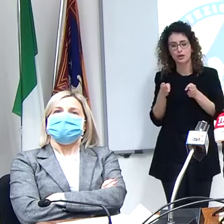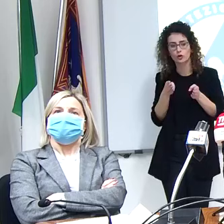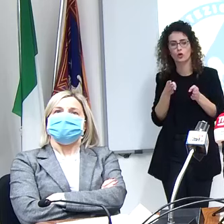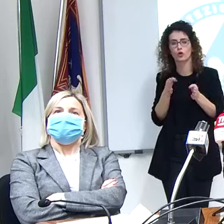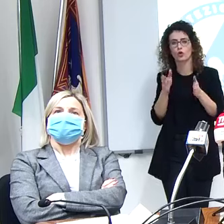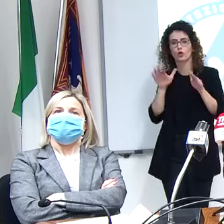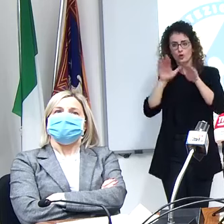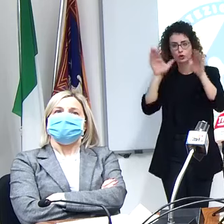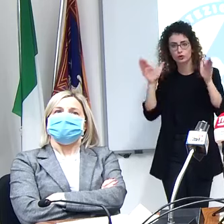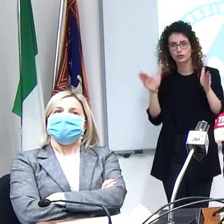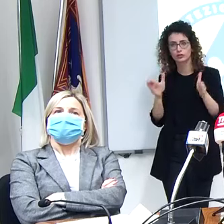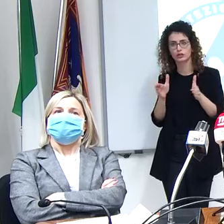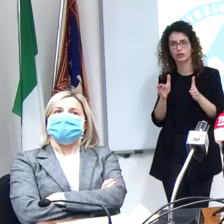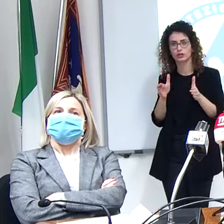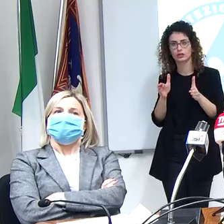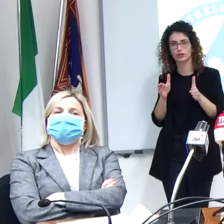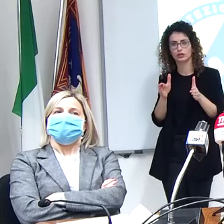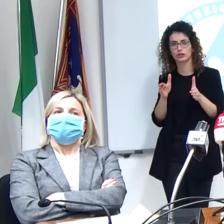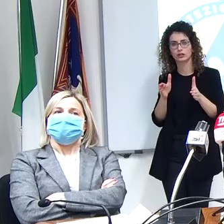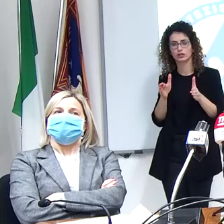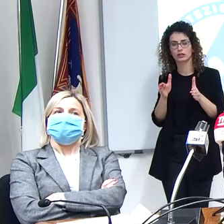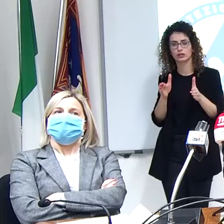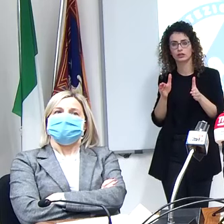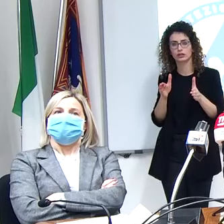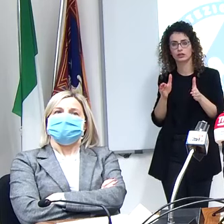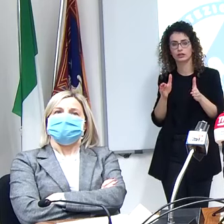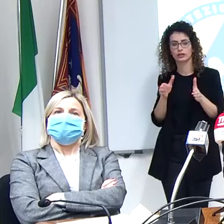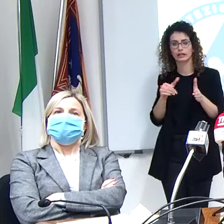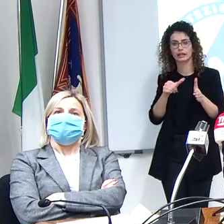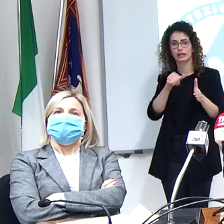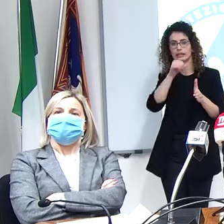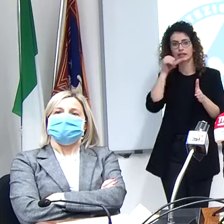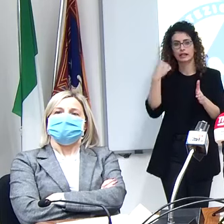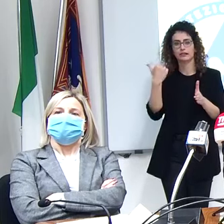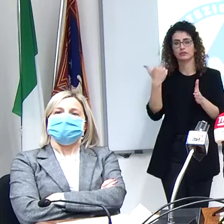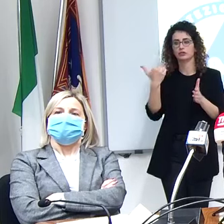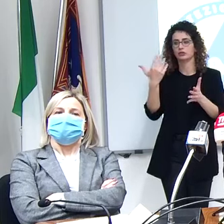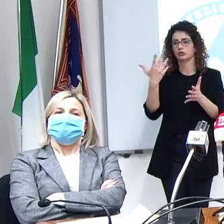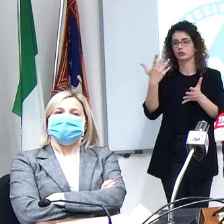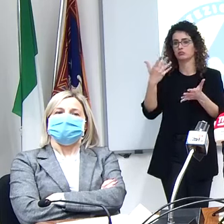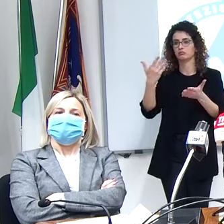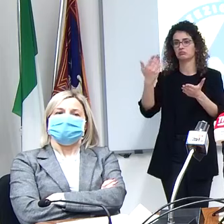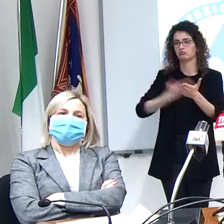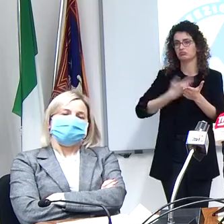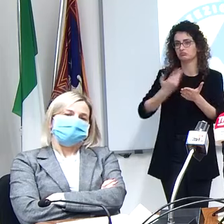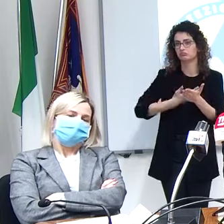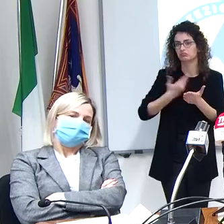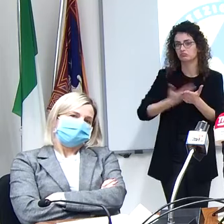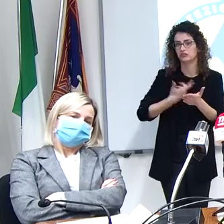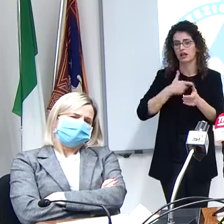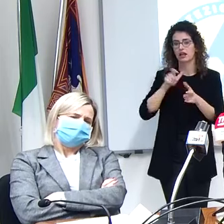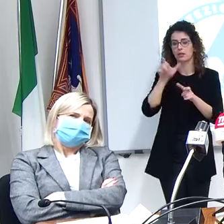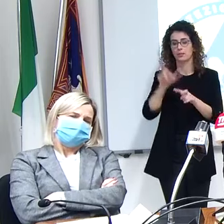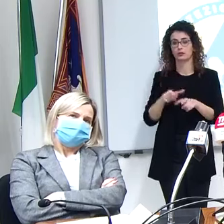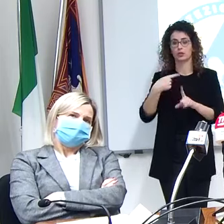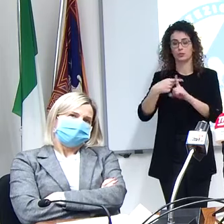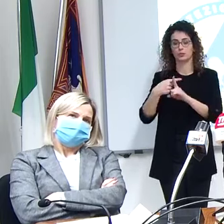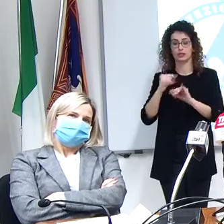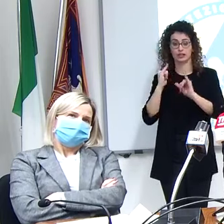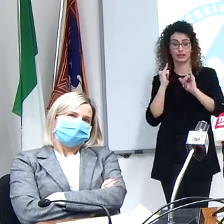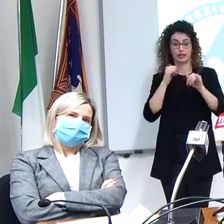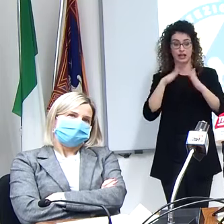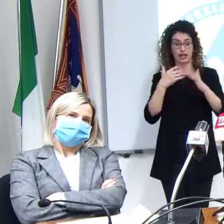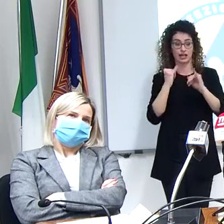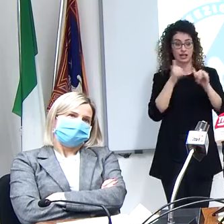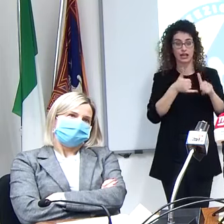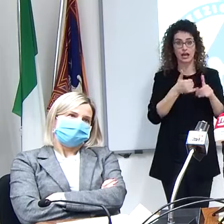per creare questo serviranno delle certificazioni per far uscire il positivo di casa e poter entrare